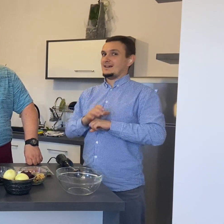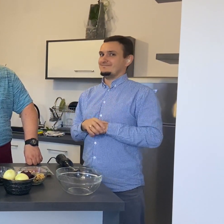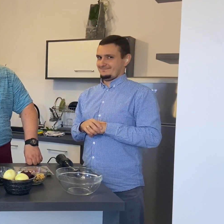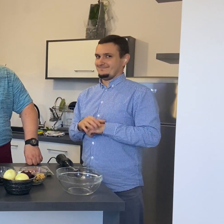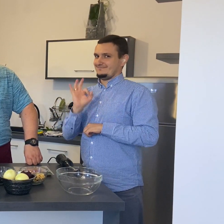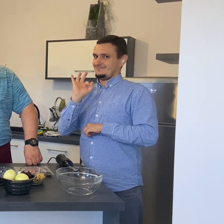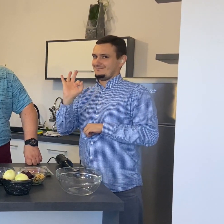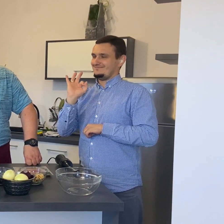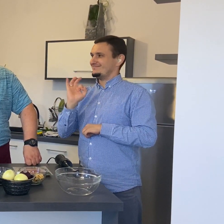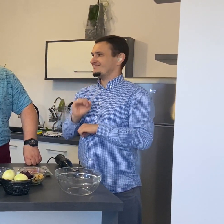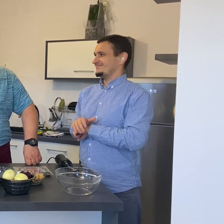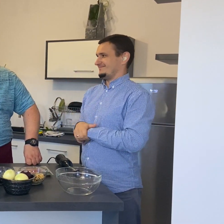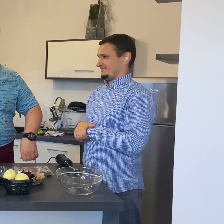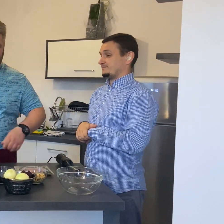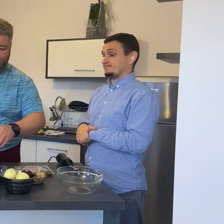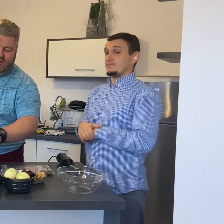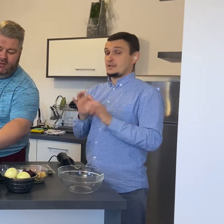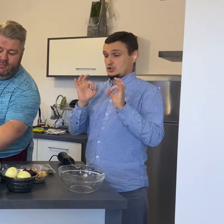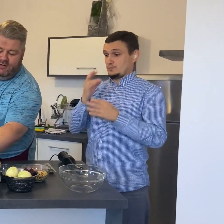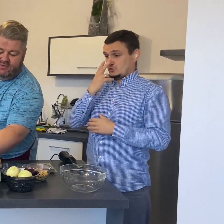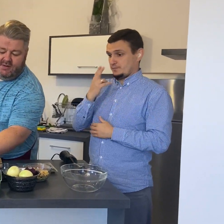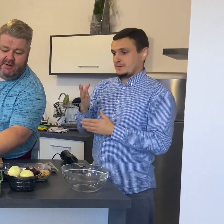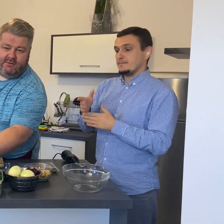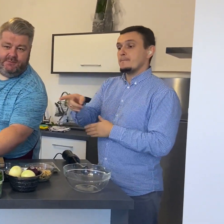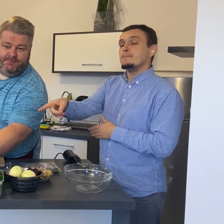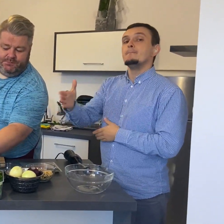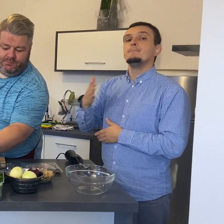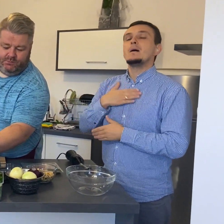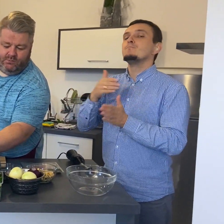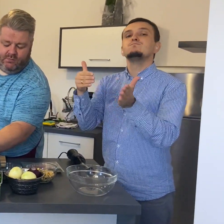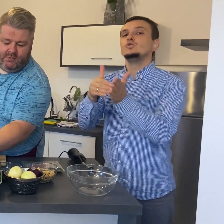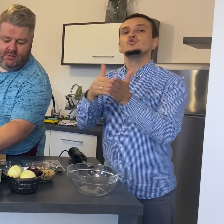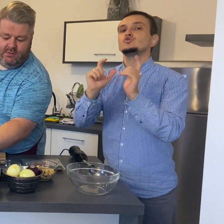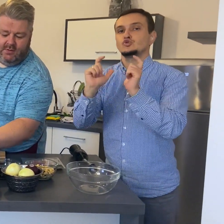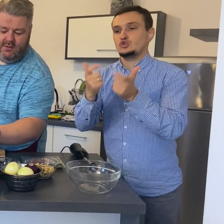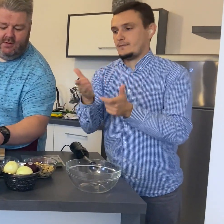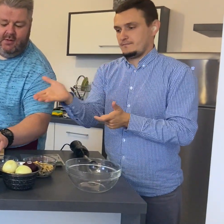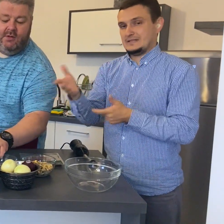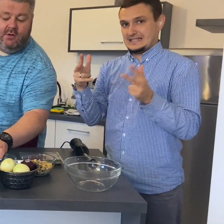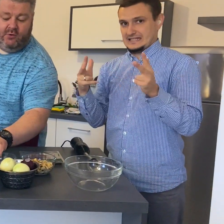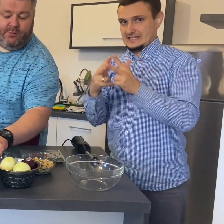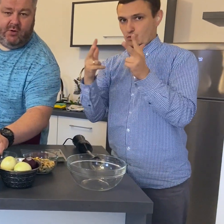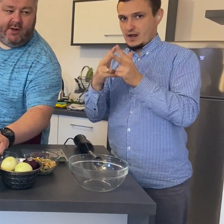Będziemy potrzebowali. Miks sałat. Rożponkę.